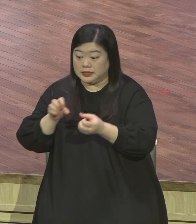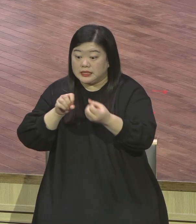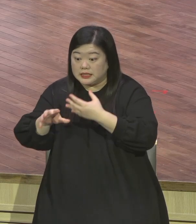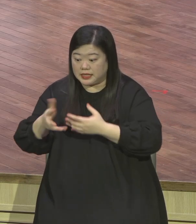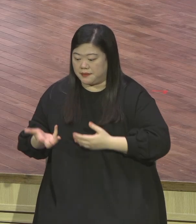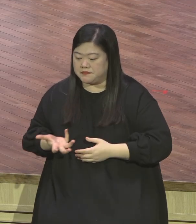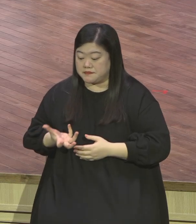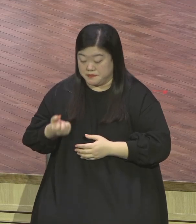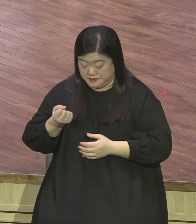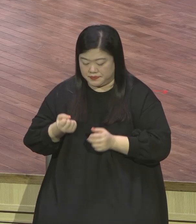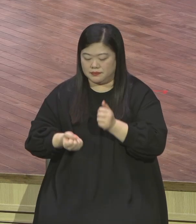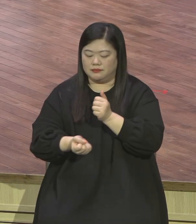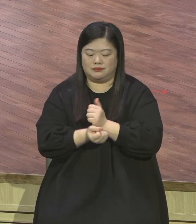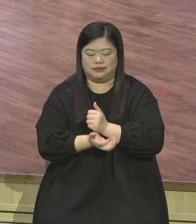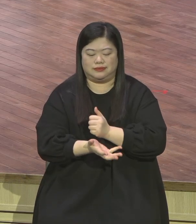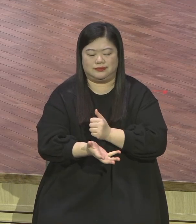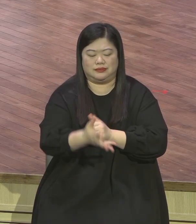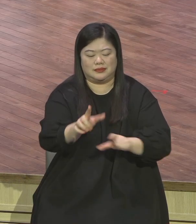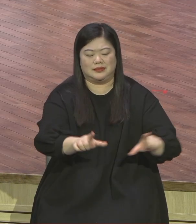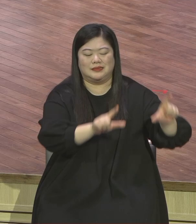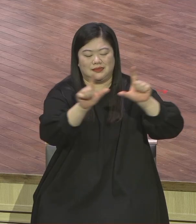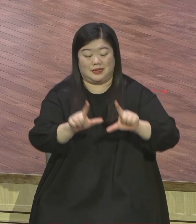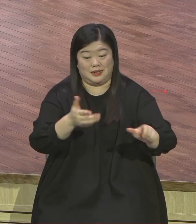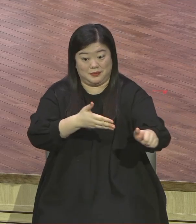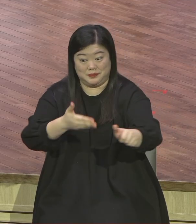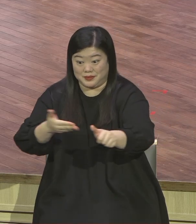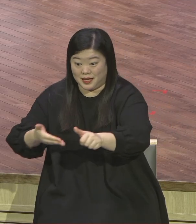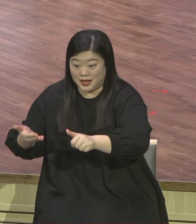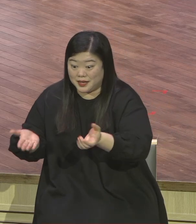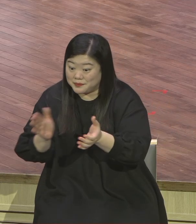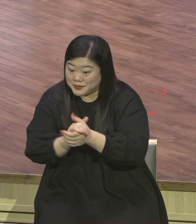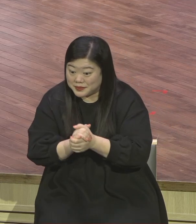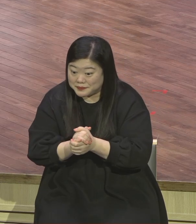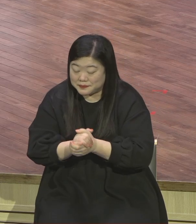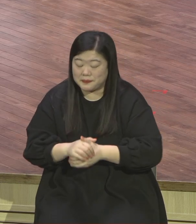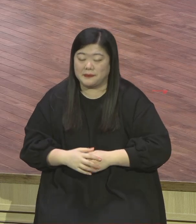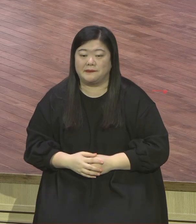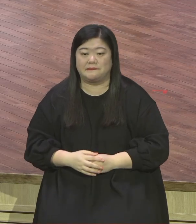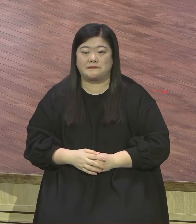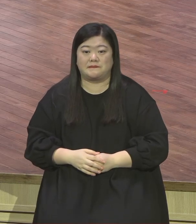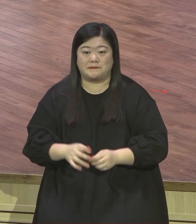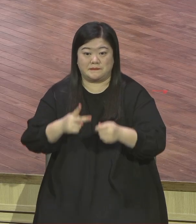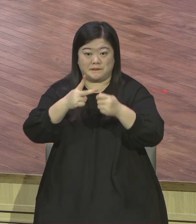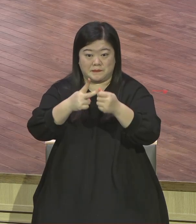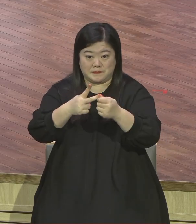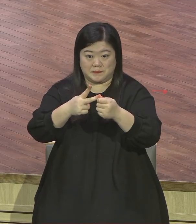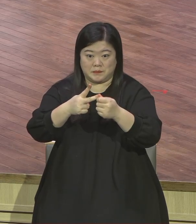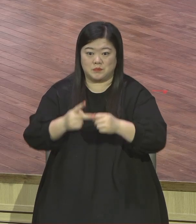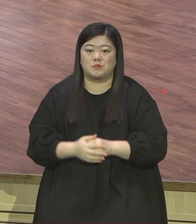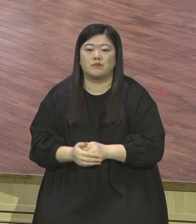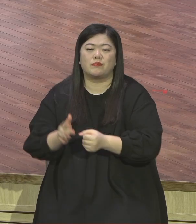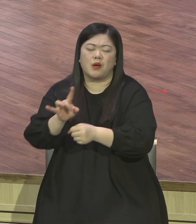본론인생 되기를 제문으로 축복합니다 두 번째로 오직 하나님 나라입니다 45절